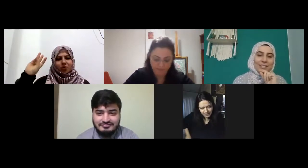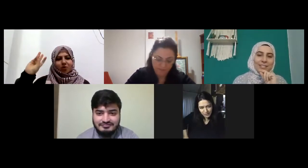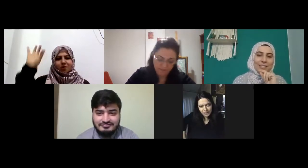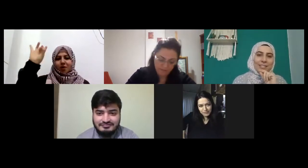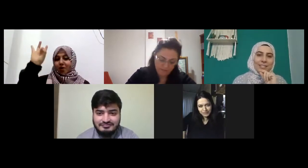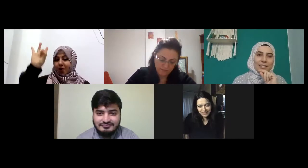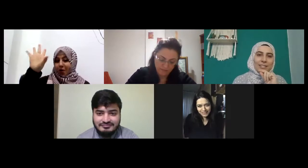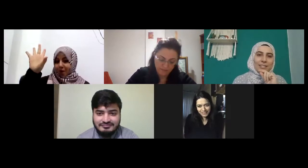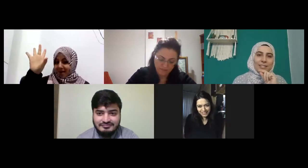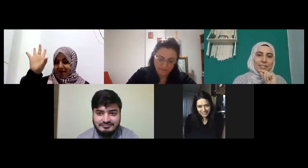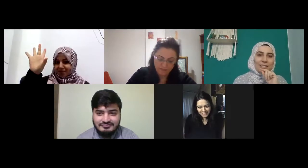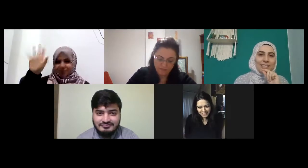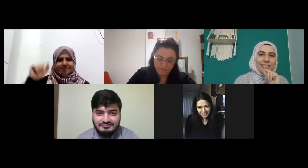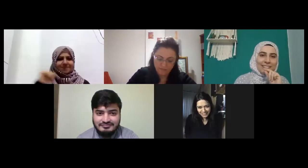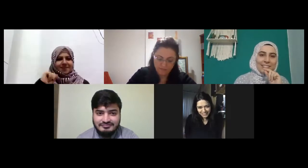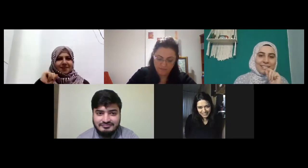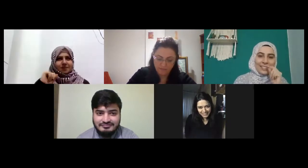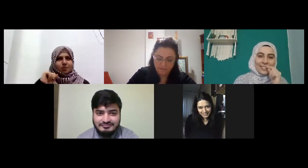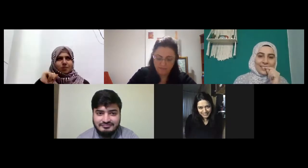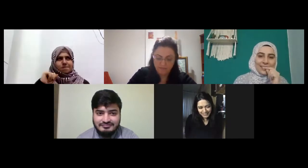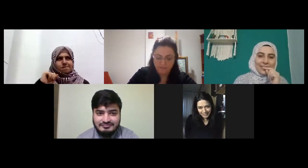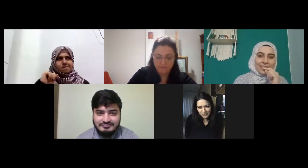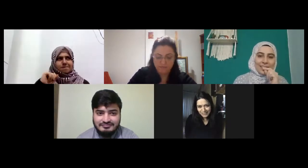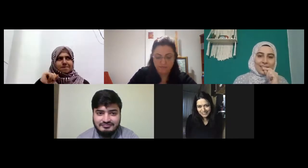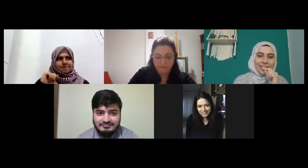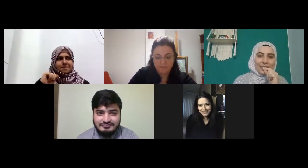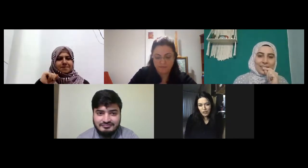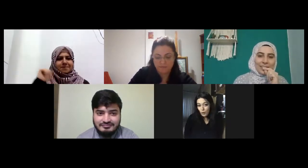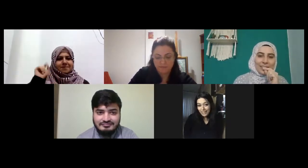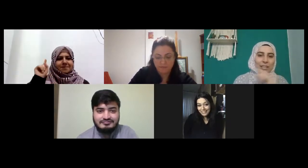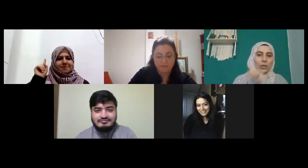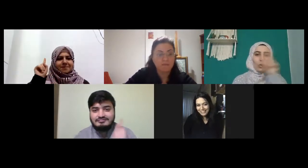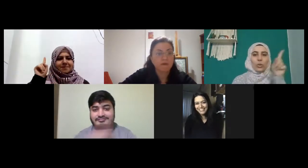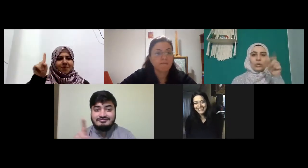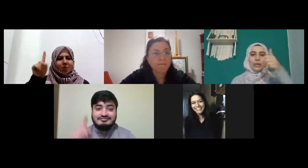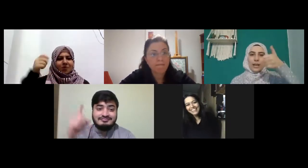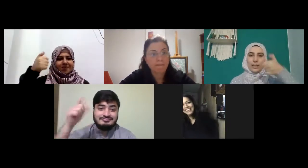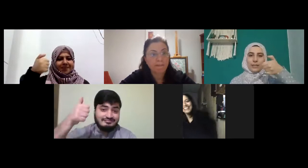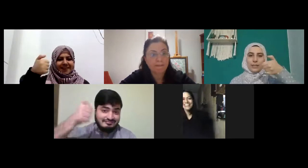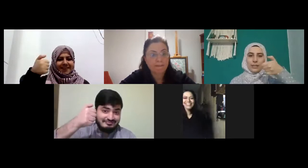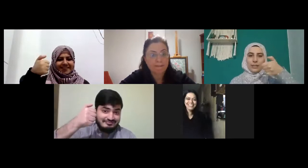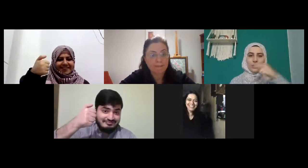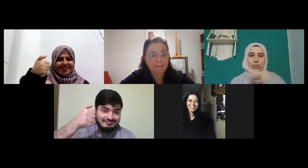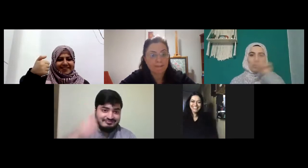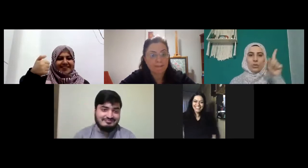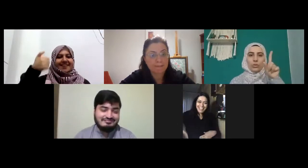beş evet on altı on altı on